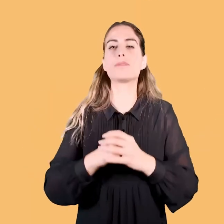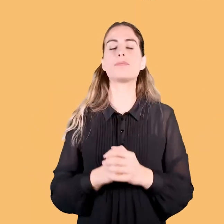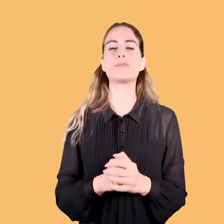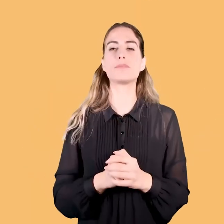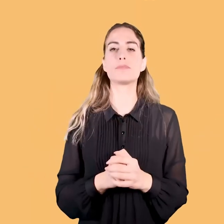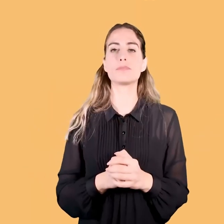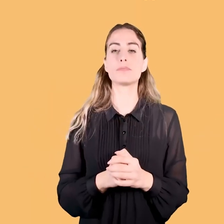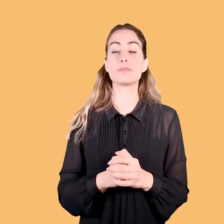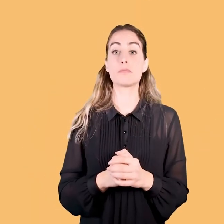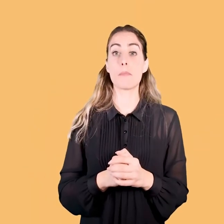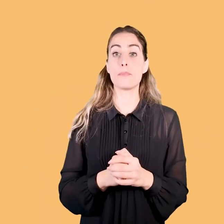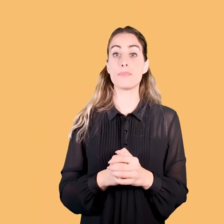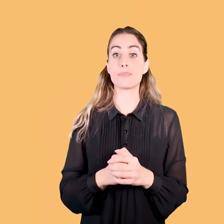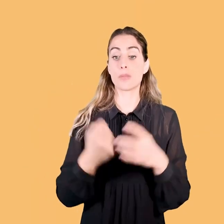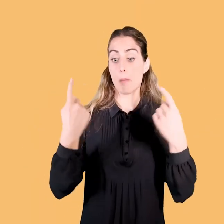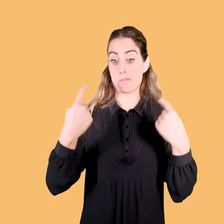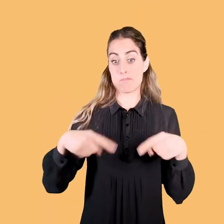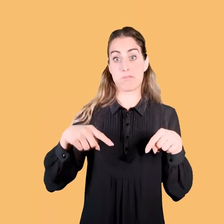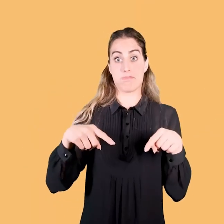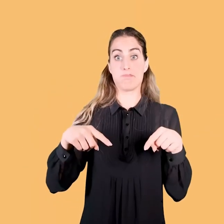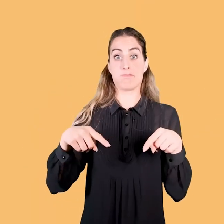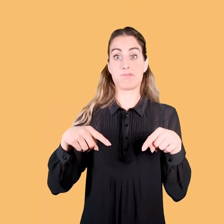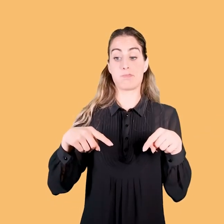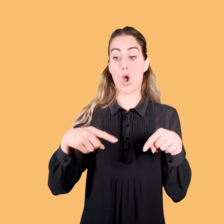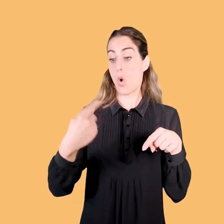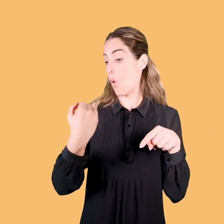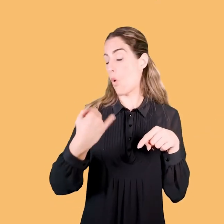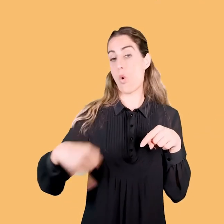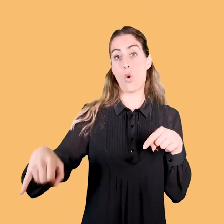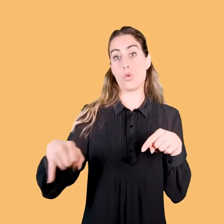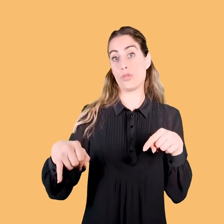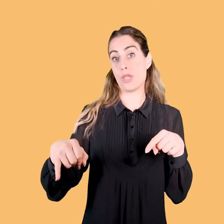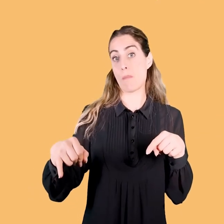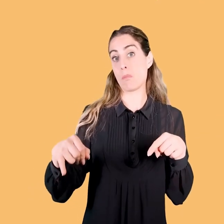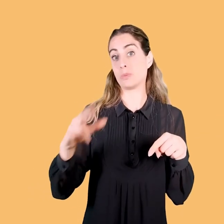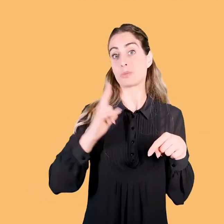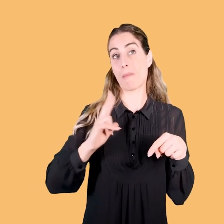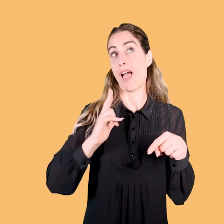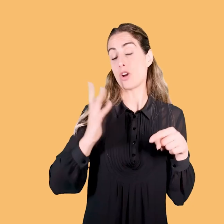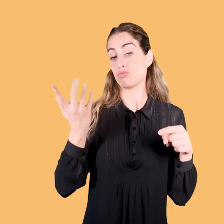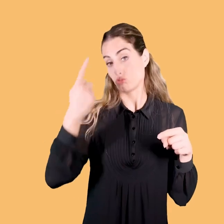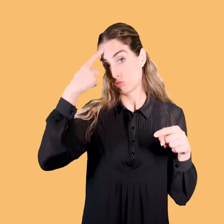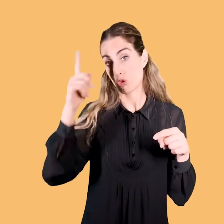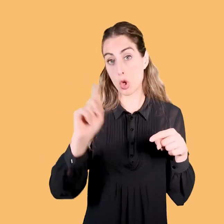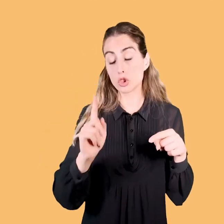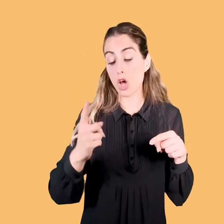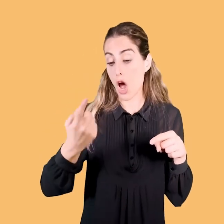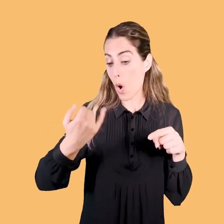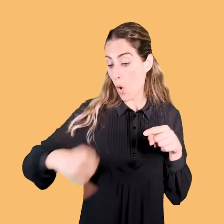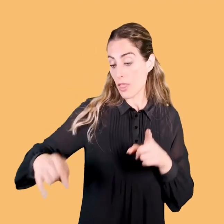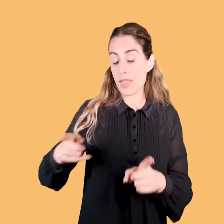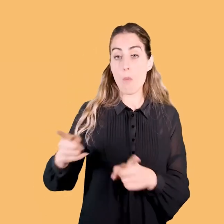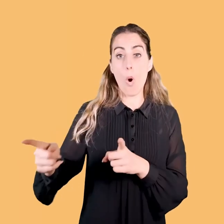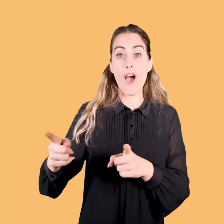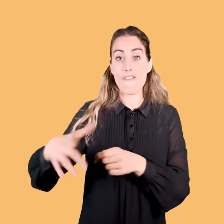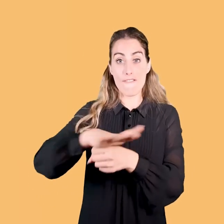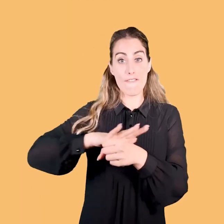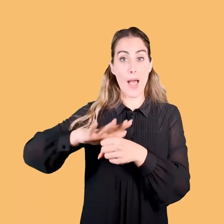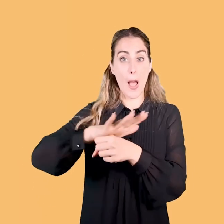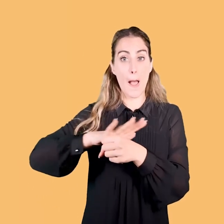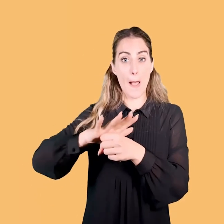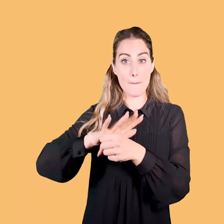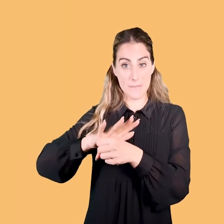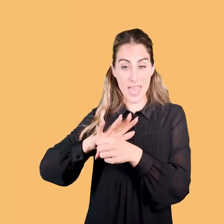Questo è il mio, non so, il mio ultimo, spero, non lo so, il mio ultimo atto nei confronti della famiglia,